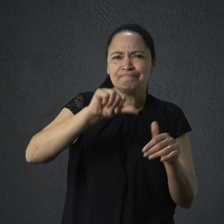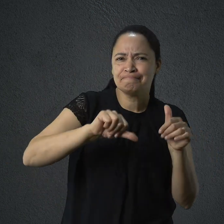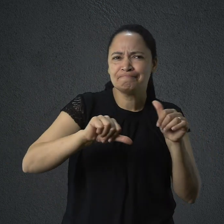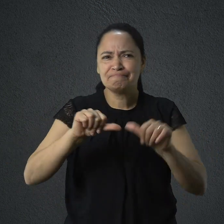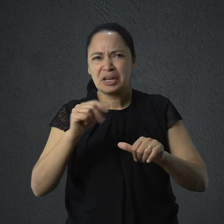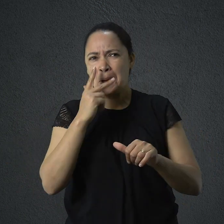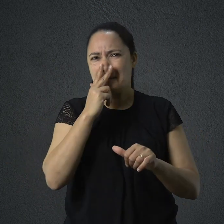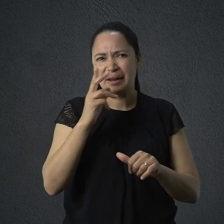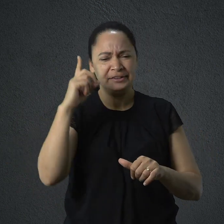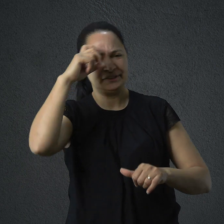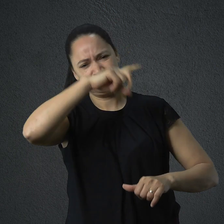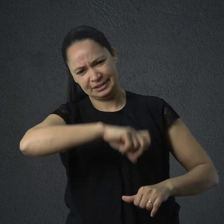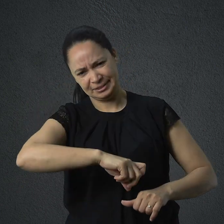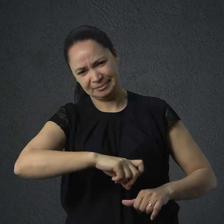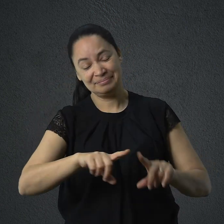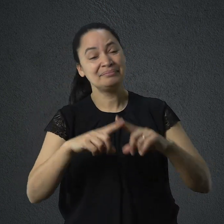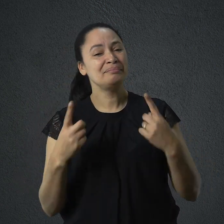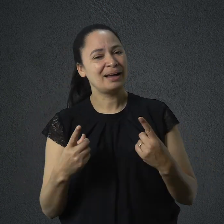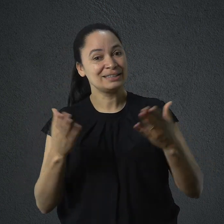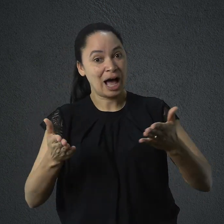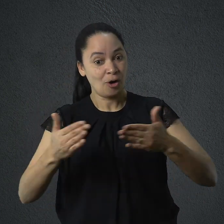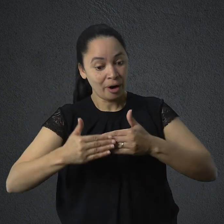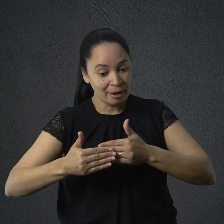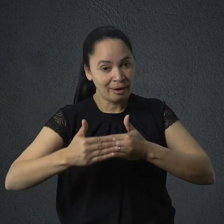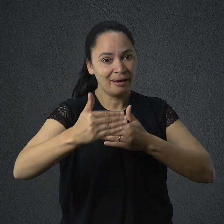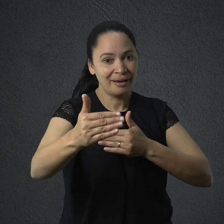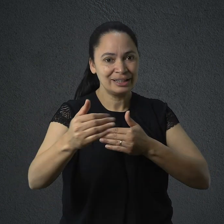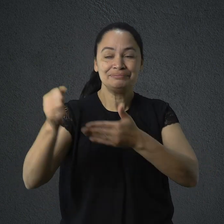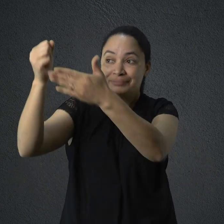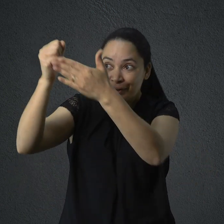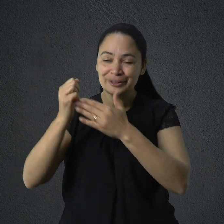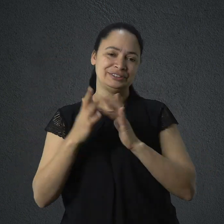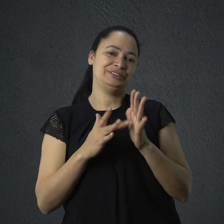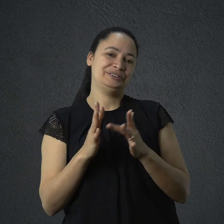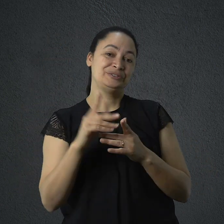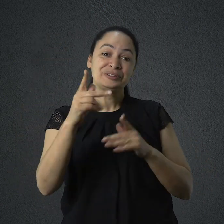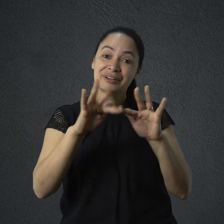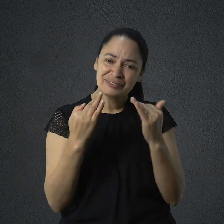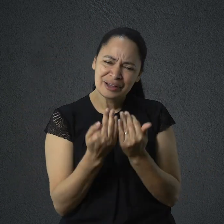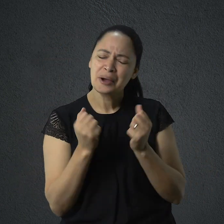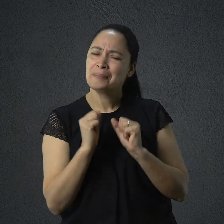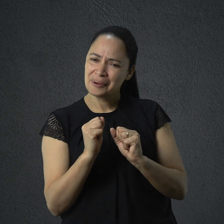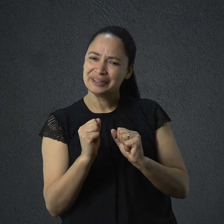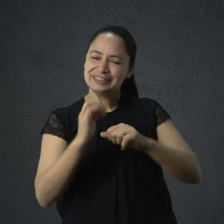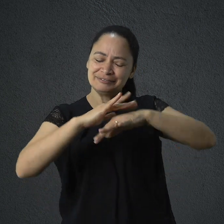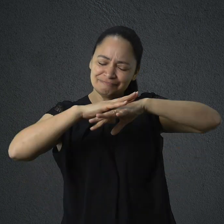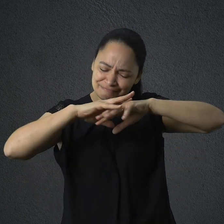corrigir o passado. Mas daqui para frente, com a ajuda de Jesus, sua família pode ser curada e